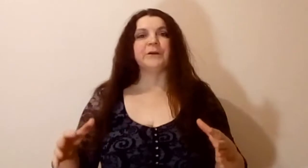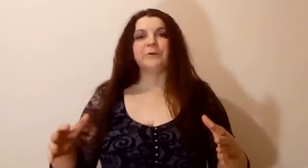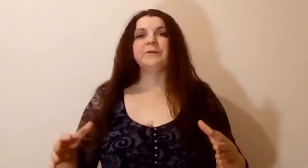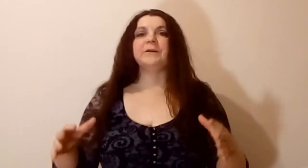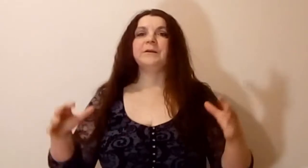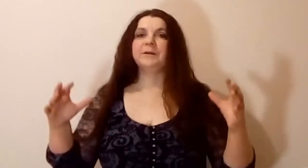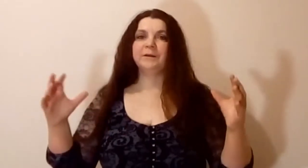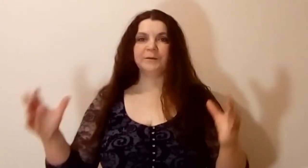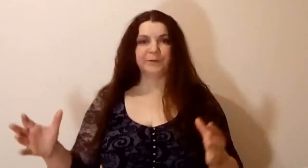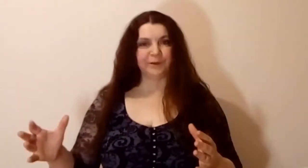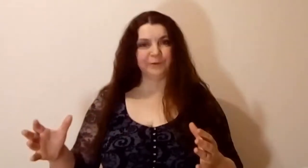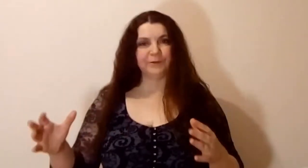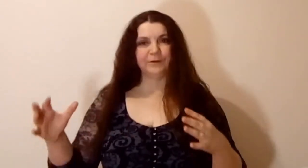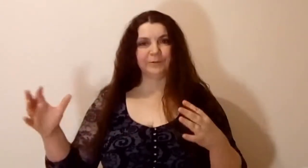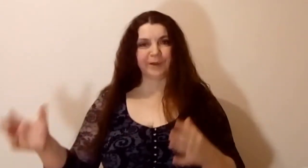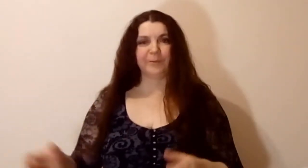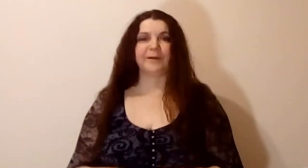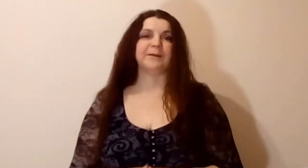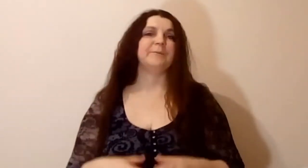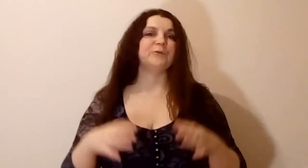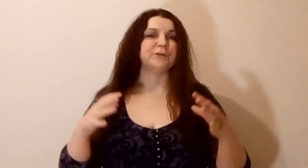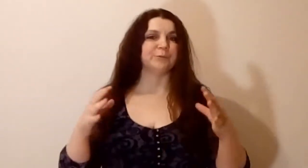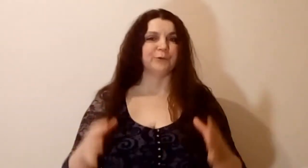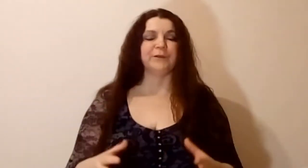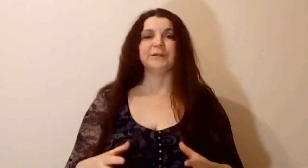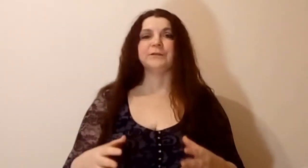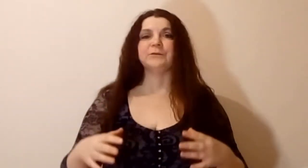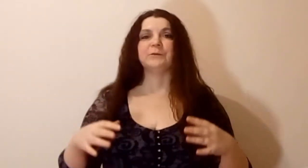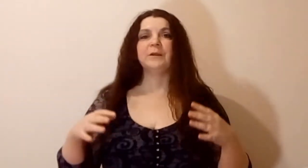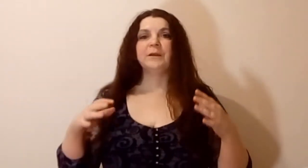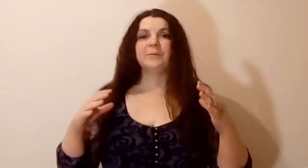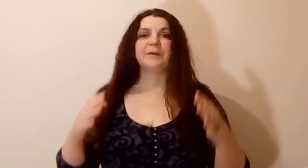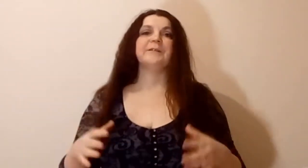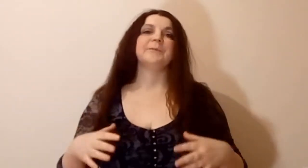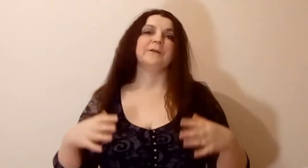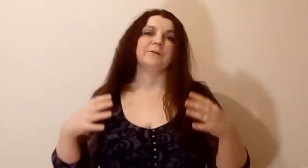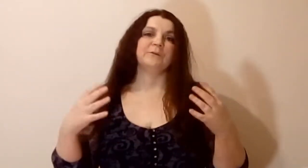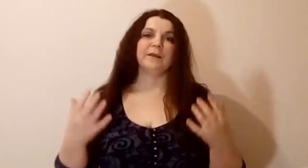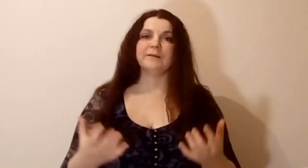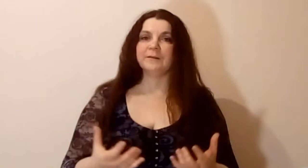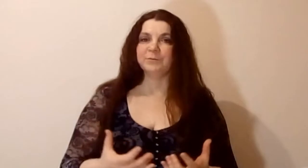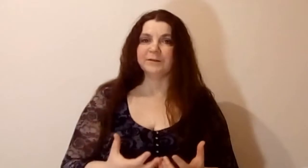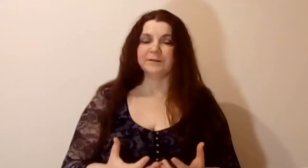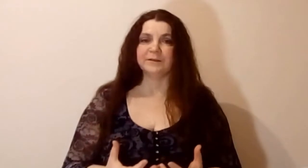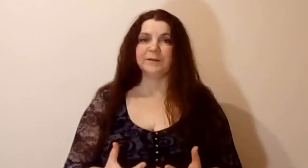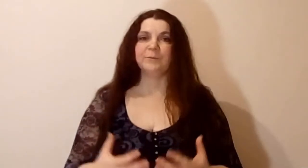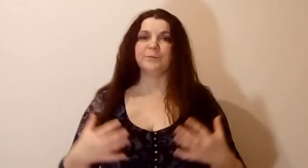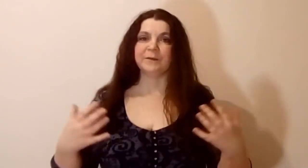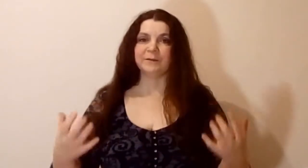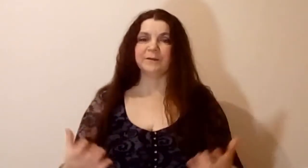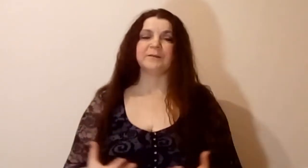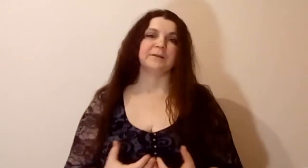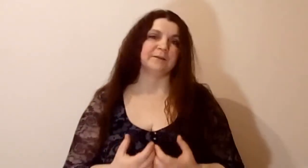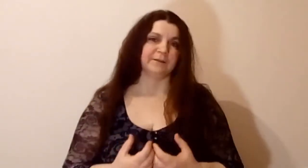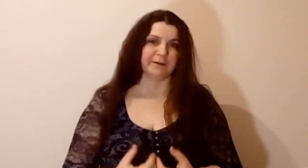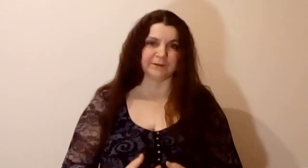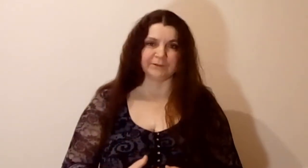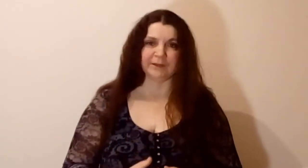какой-то период времени, когда мы уже поняли, что, в принципе, у нас вместе с ним интерес одинаковый.